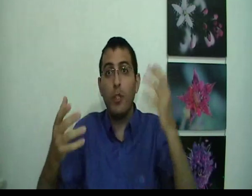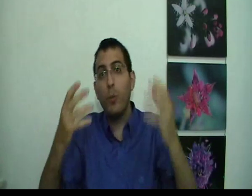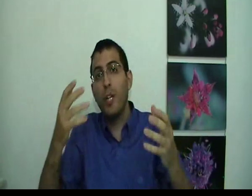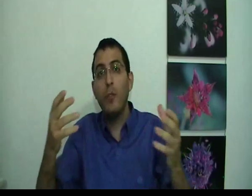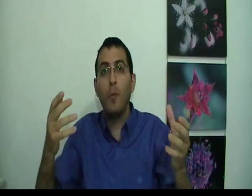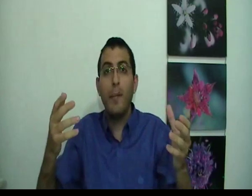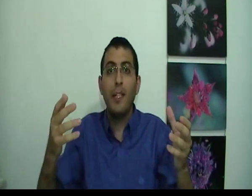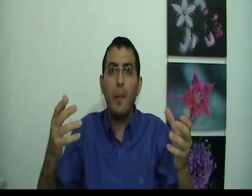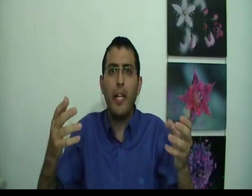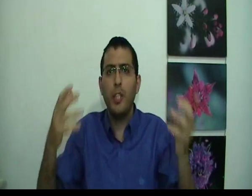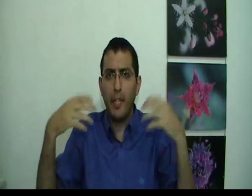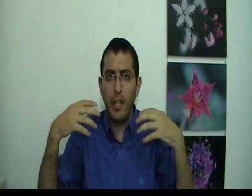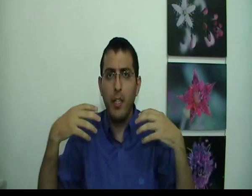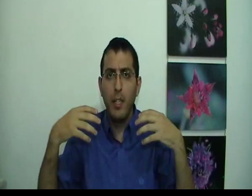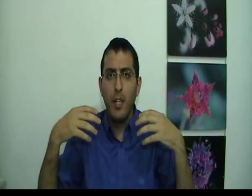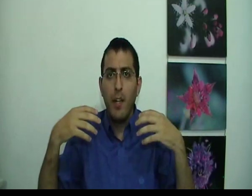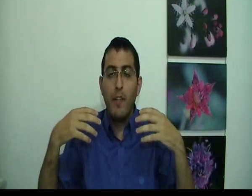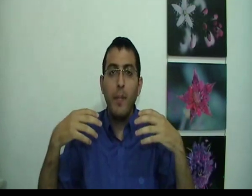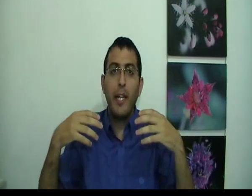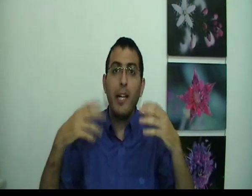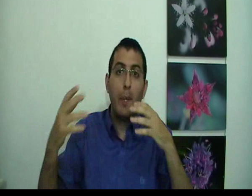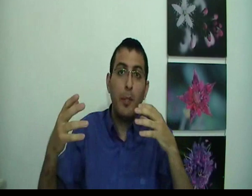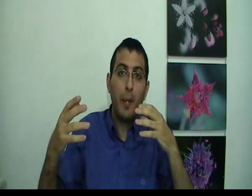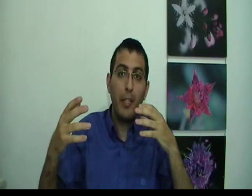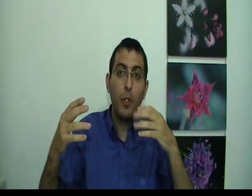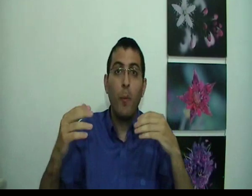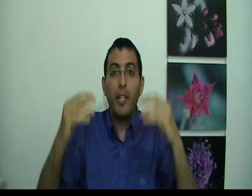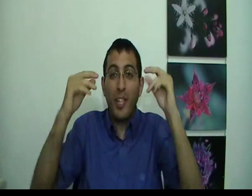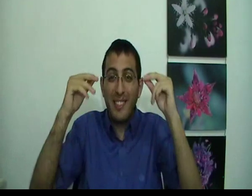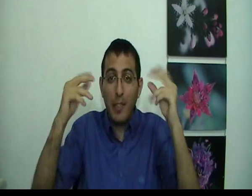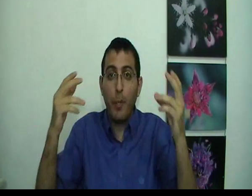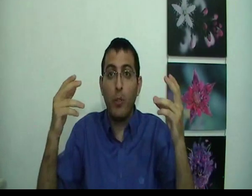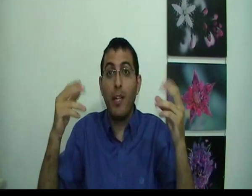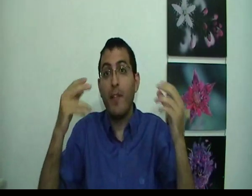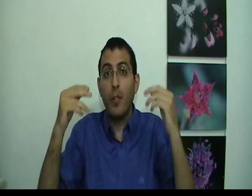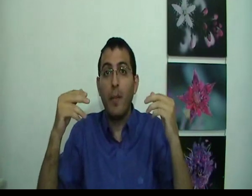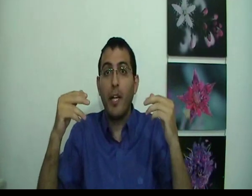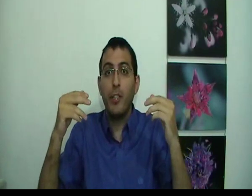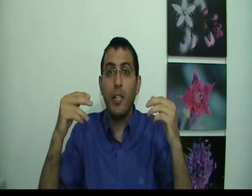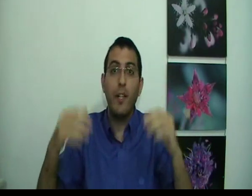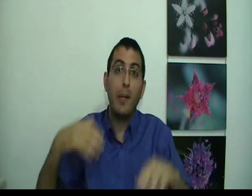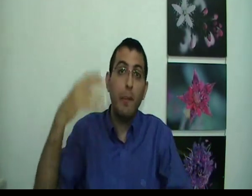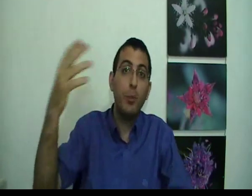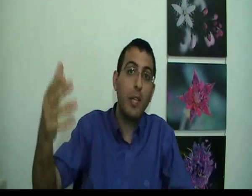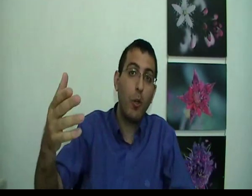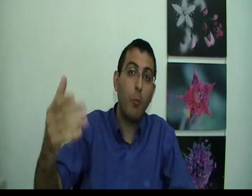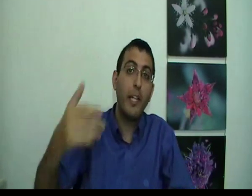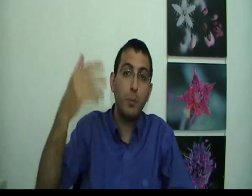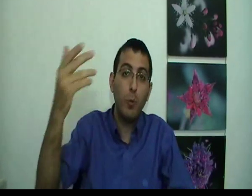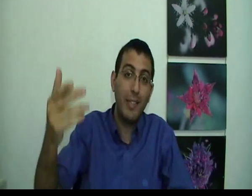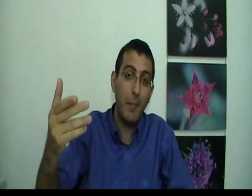תחושה לדוגמה ביננה מרגיש אני ואם נגיד לגבי המשפחה שלו הוא מרגיש קצת פחות אני אבל עדיין מרגיש אני ולגבי מישהו יותר רחוק הוא מרגיש הוא עדיין